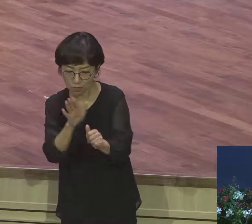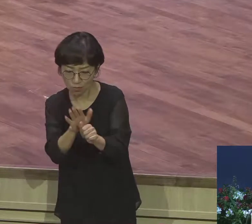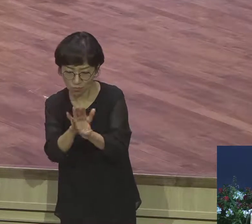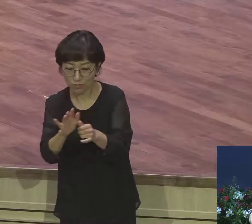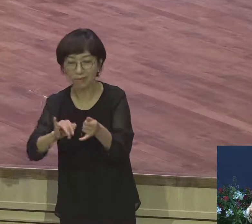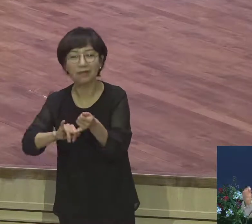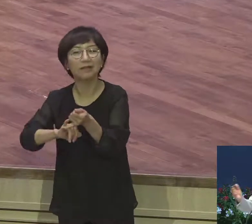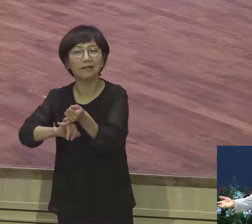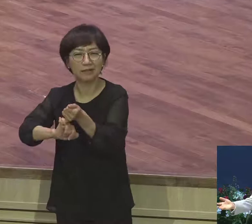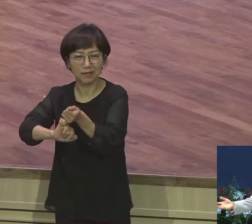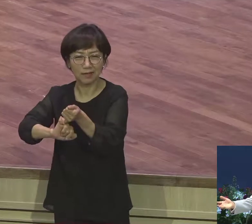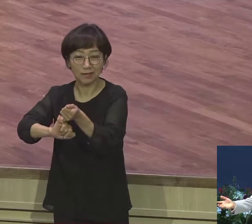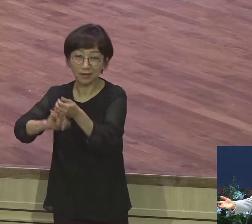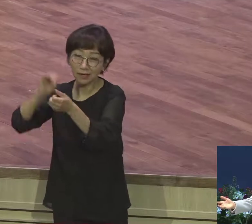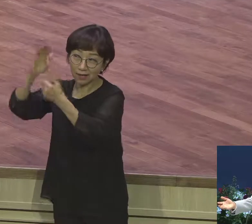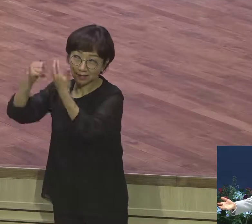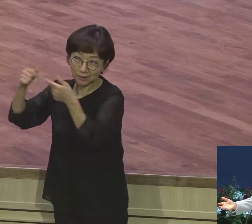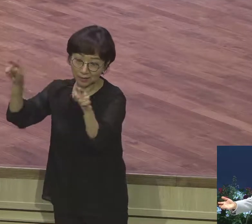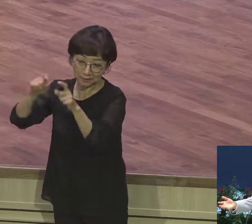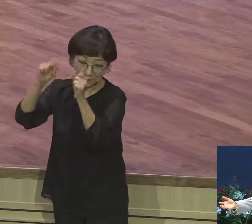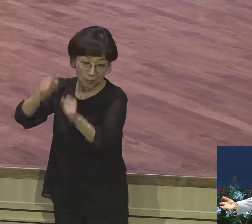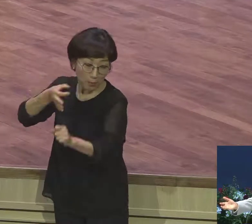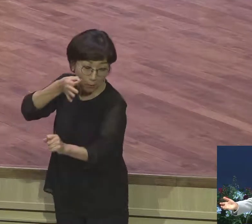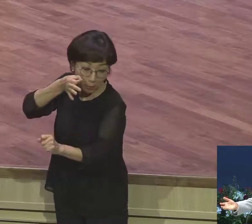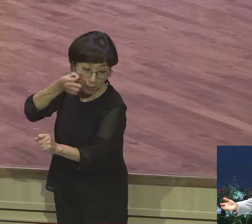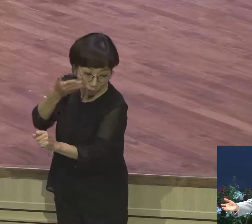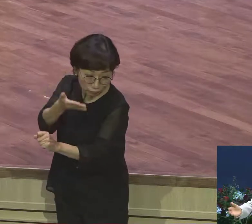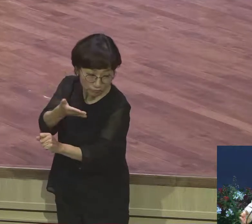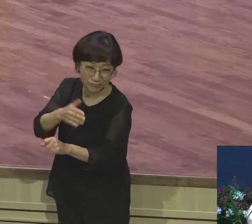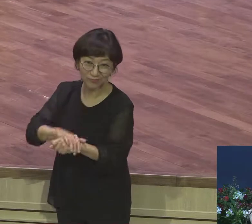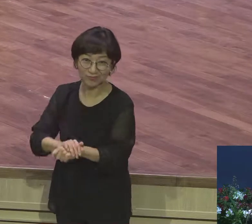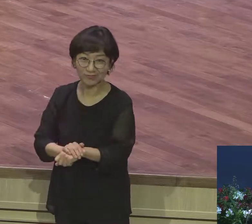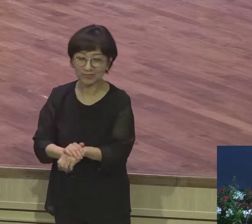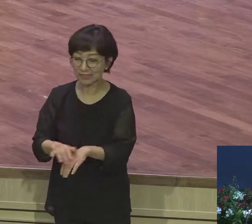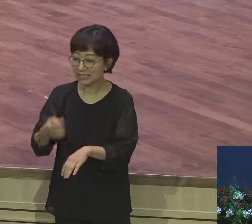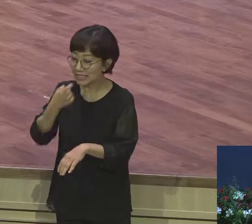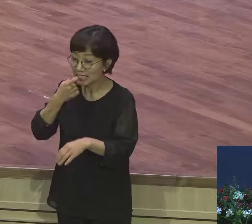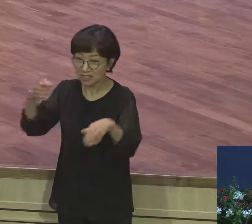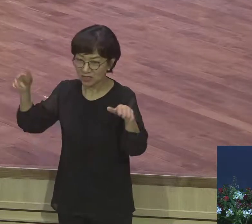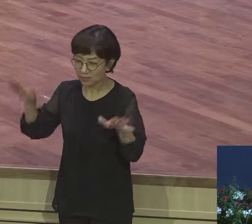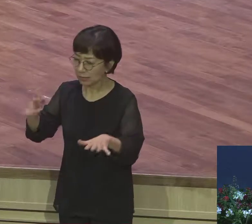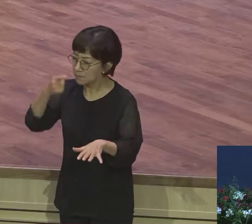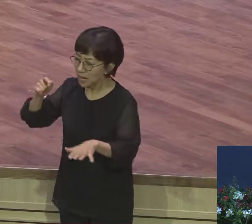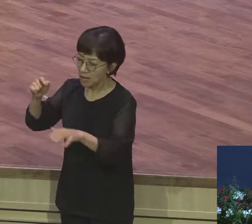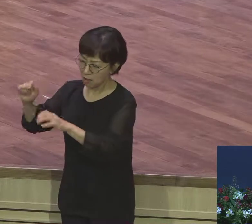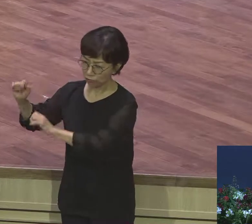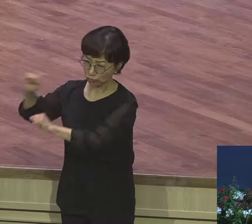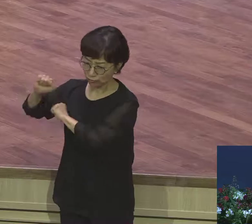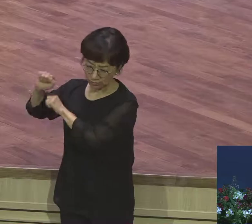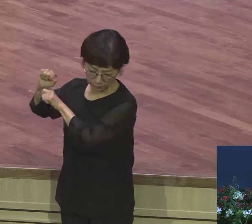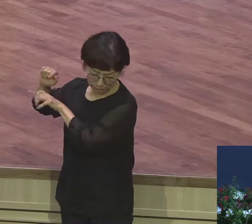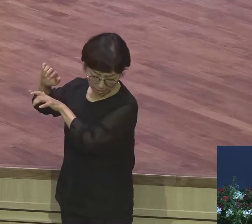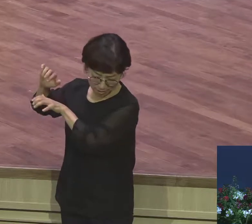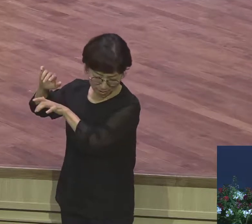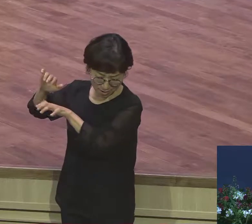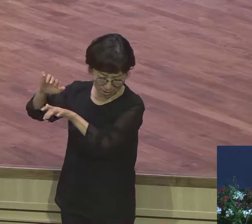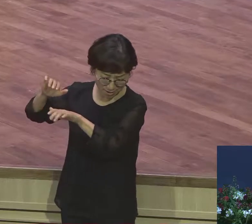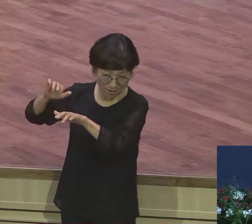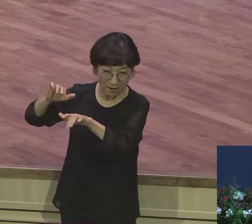하는 거 보여준 거예요 내가 천사들을 군대로 만들어서 지금 너를 보호하고 너 앞서간다 지금 야곱이 고향